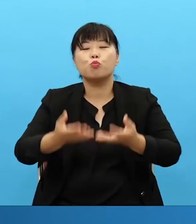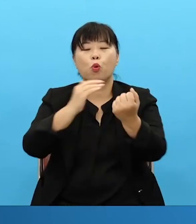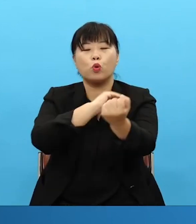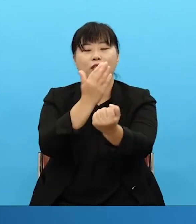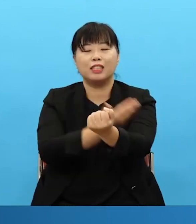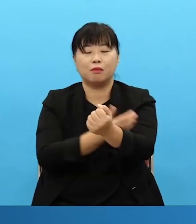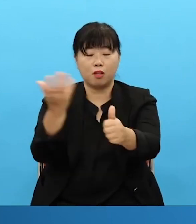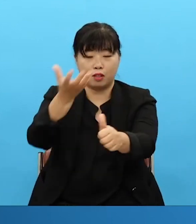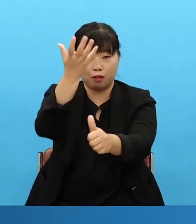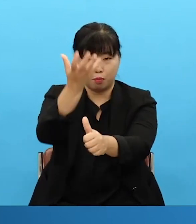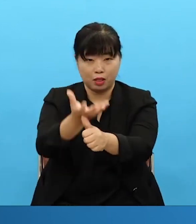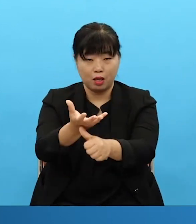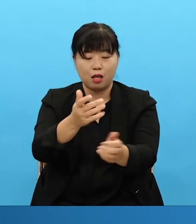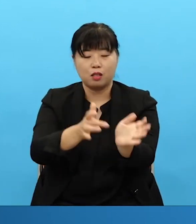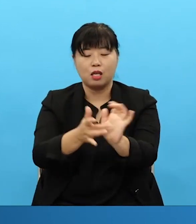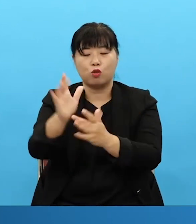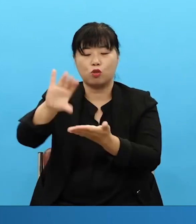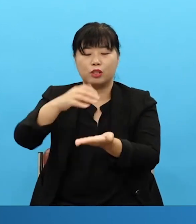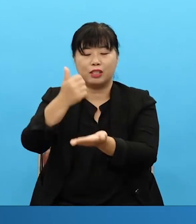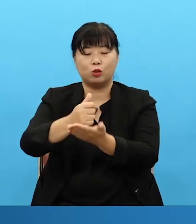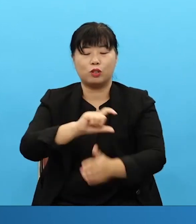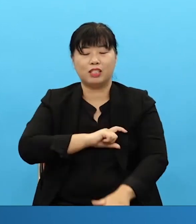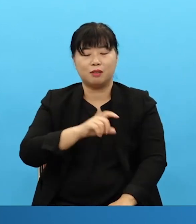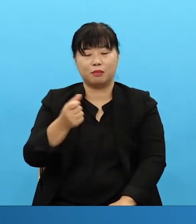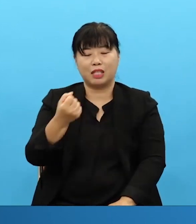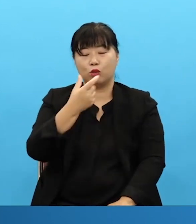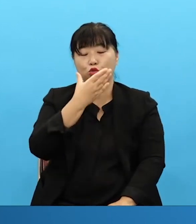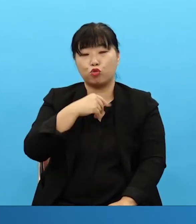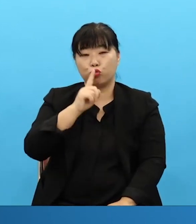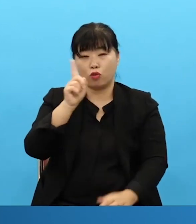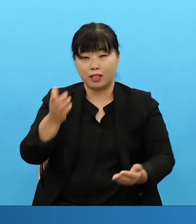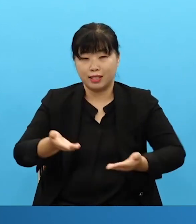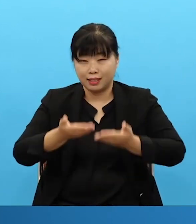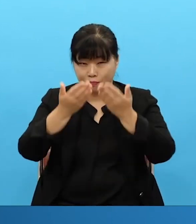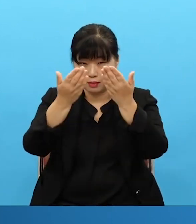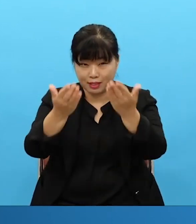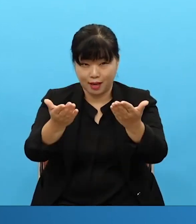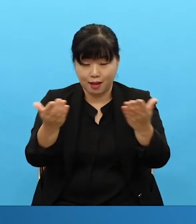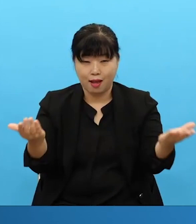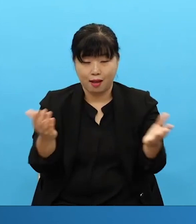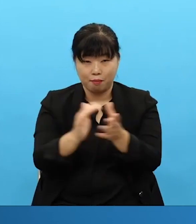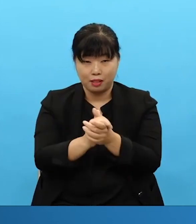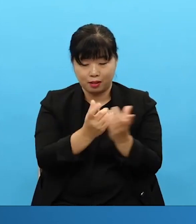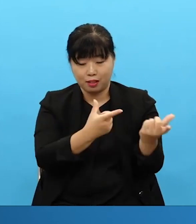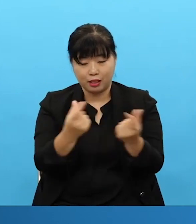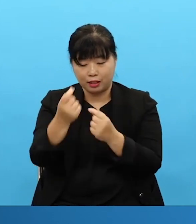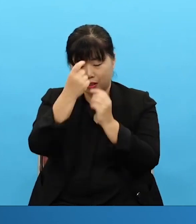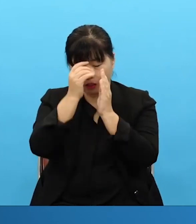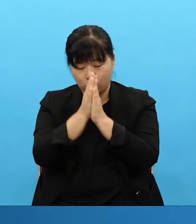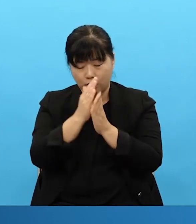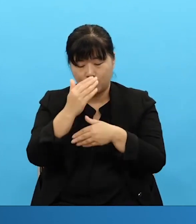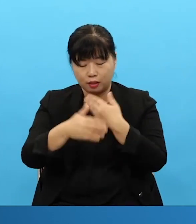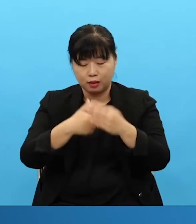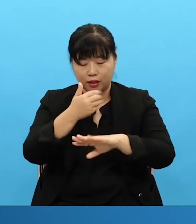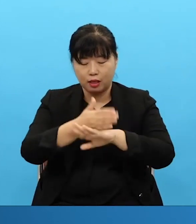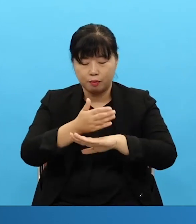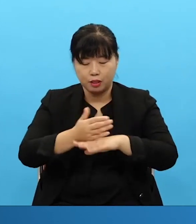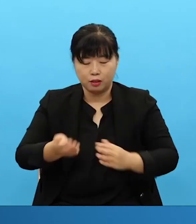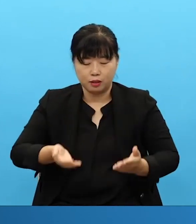마기를 예수 그리스도 이름으로 축복합니다. May God's blessing is God's power be upon all of our elders in of Lord Jesus Christ. Father God, we thank